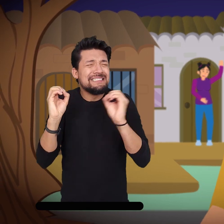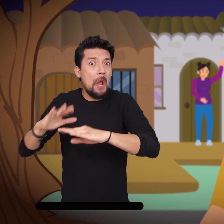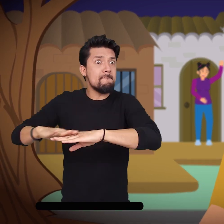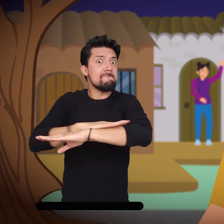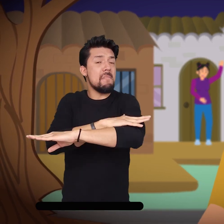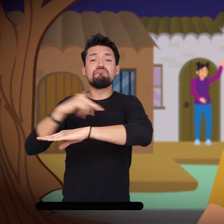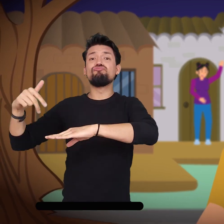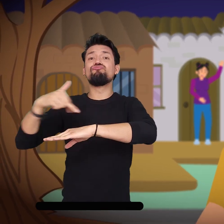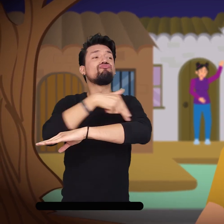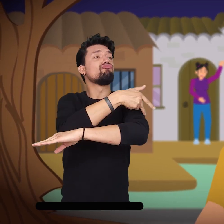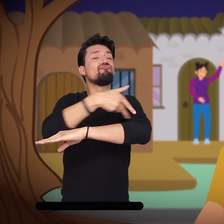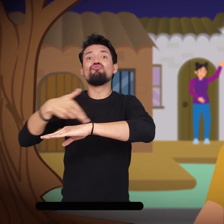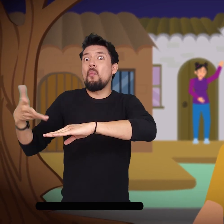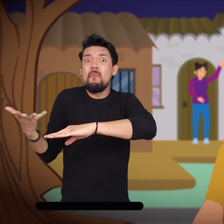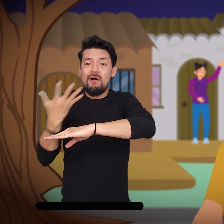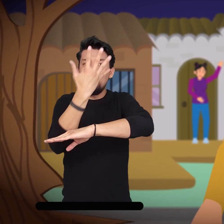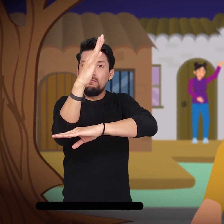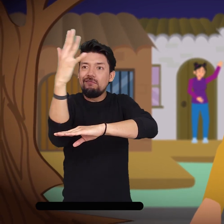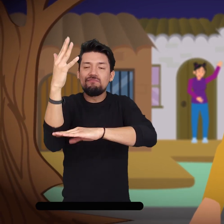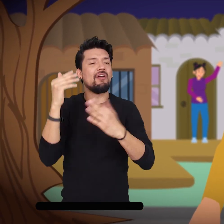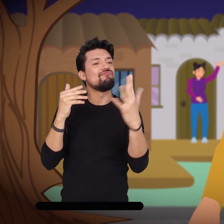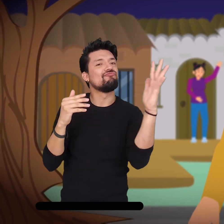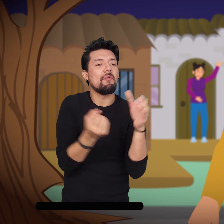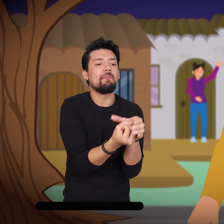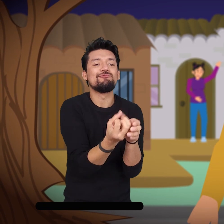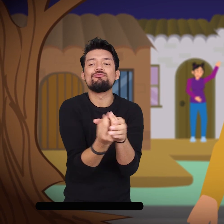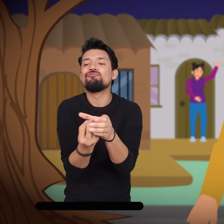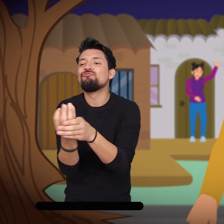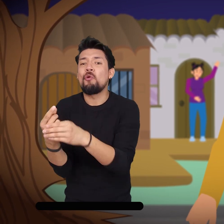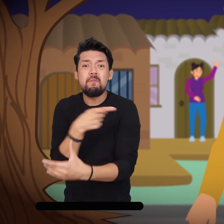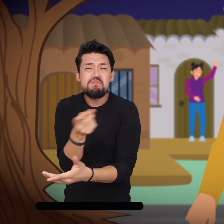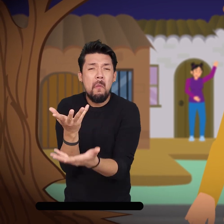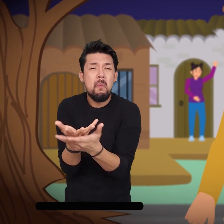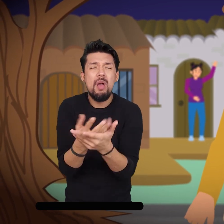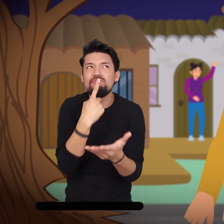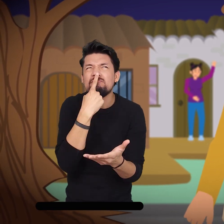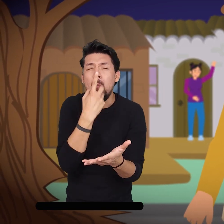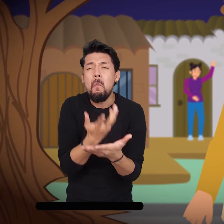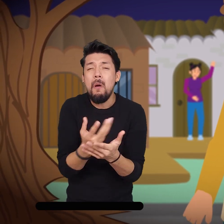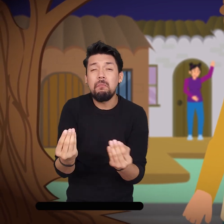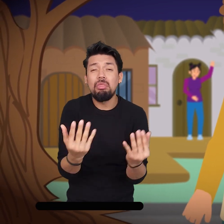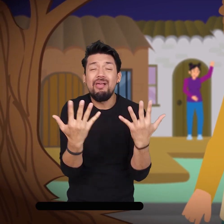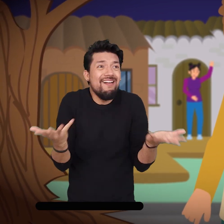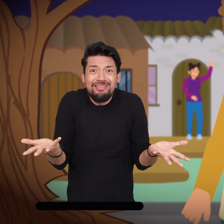Los árboles y el pasto que estaba cerca tampoco parecían estar mojados por la lluvia.